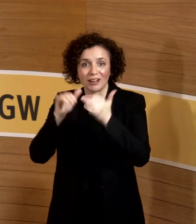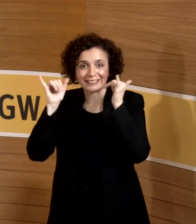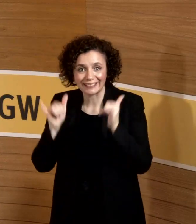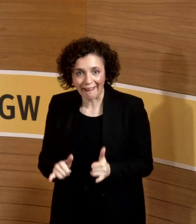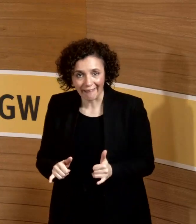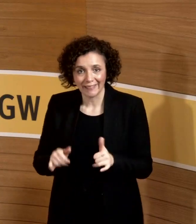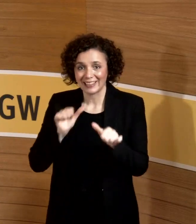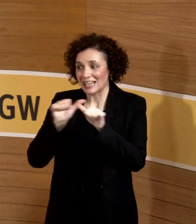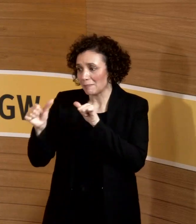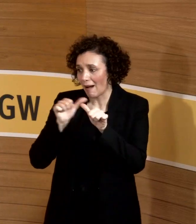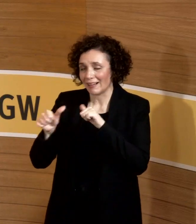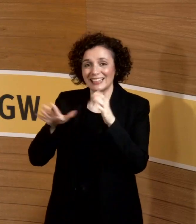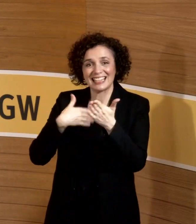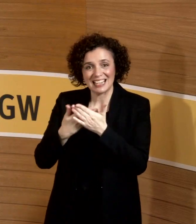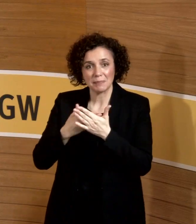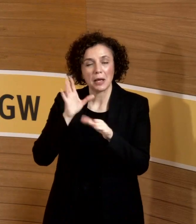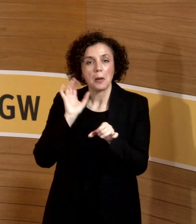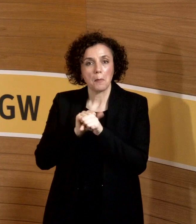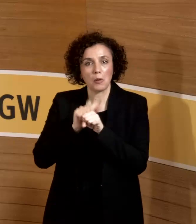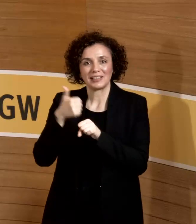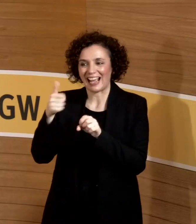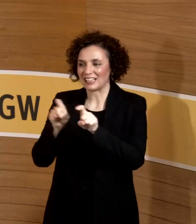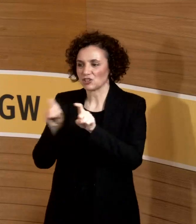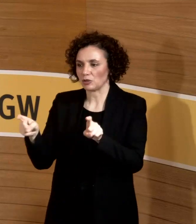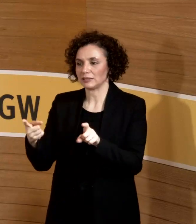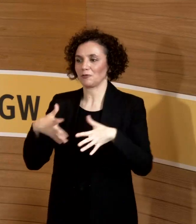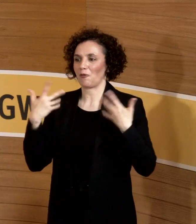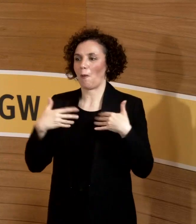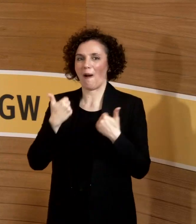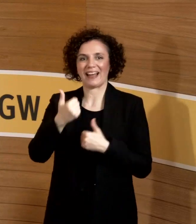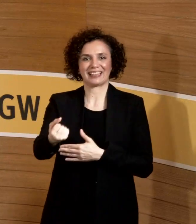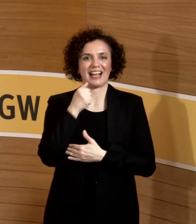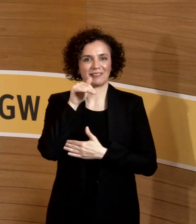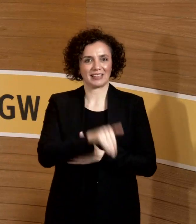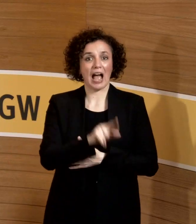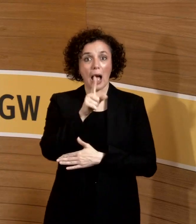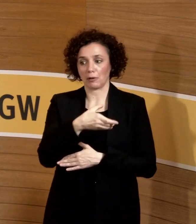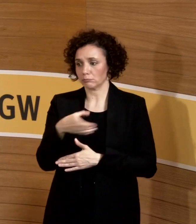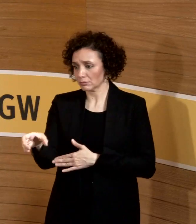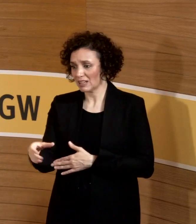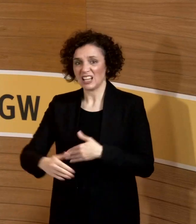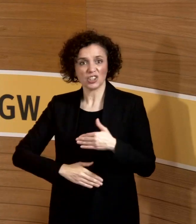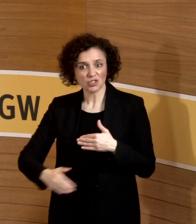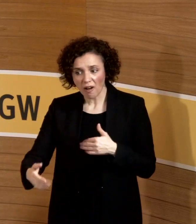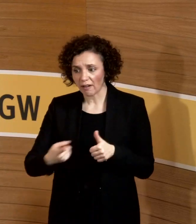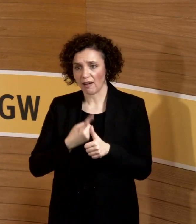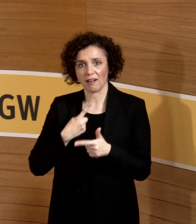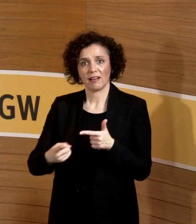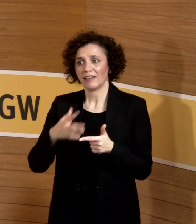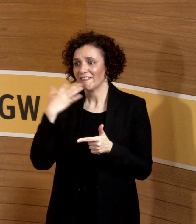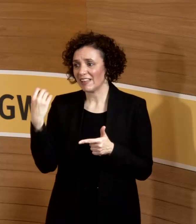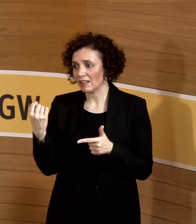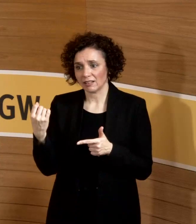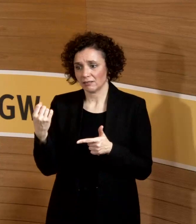Erwachsenenbereich, wenn sie dann noch eine Kraft bekommt. Aber wenn sie jemanden bekommt, der schwanger ist, manches nicht tun kann, Erwachsenenpflege